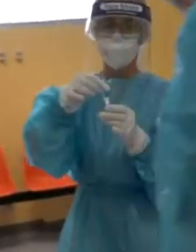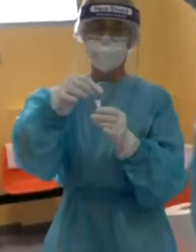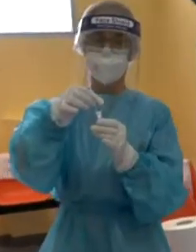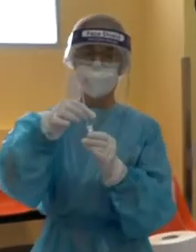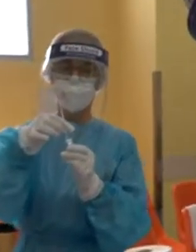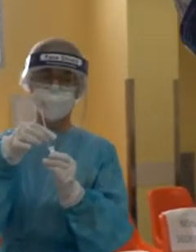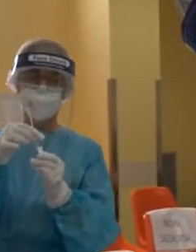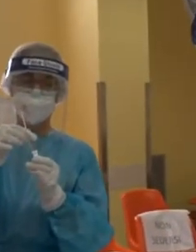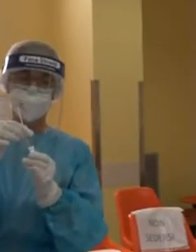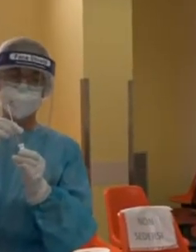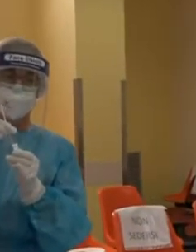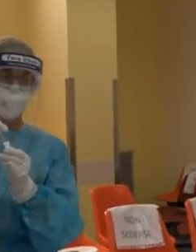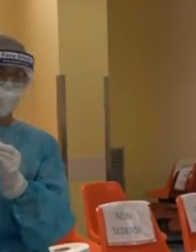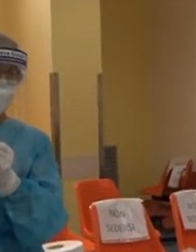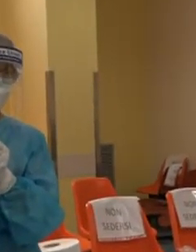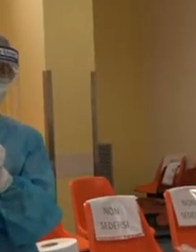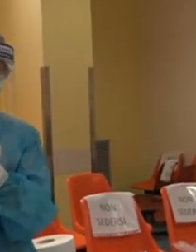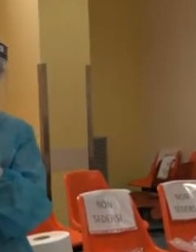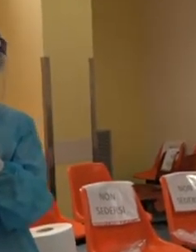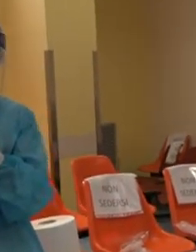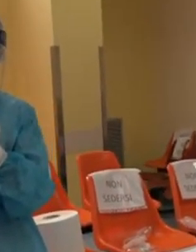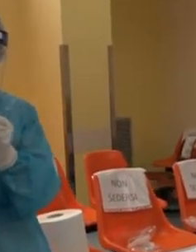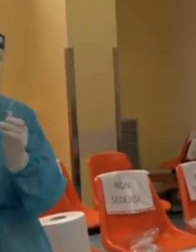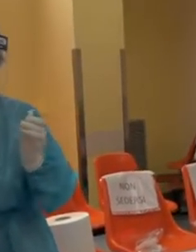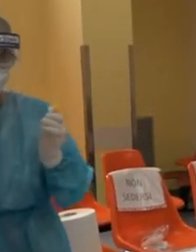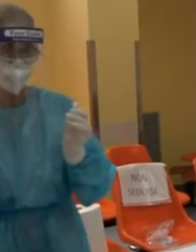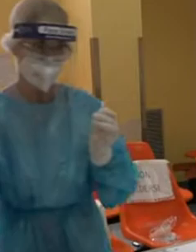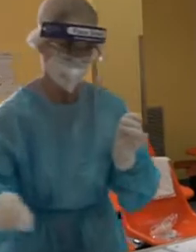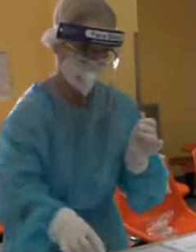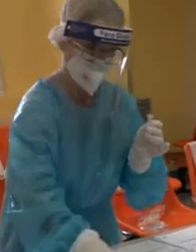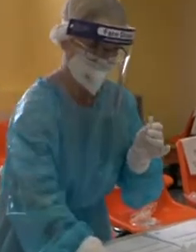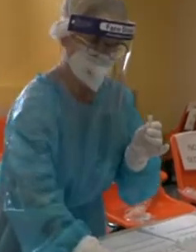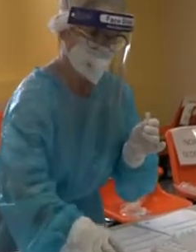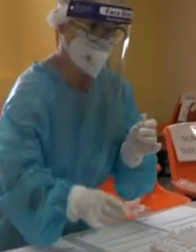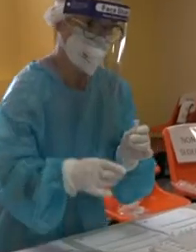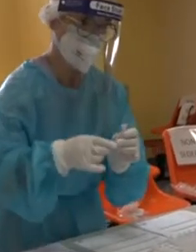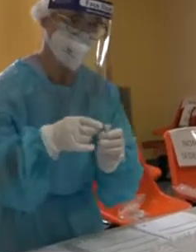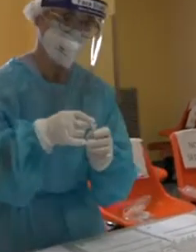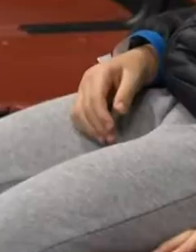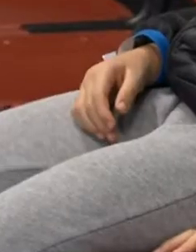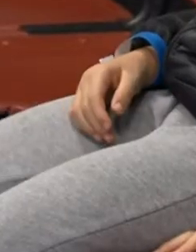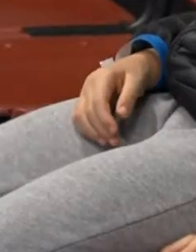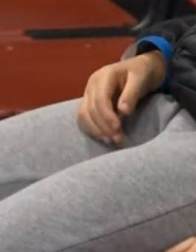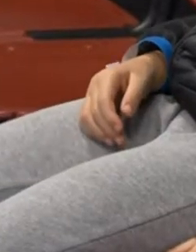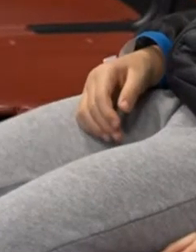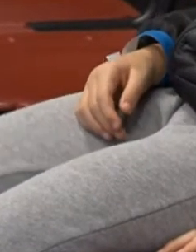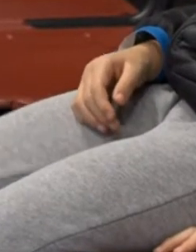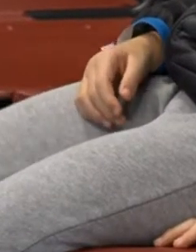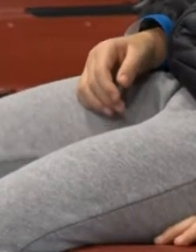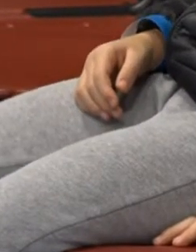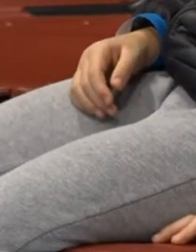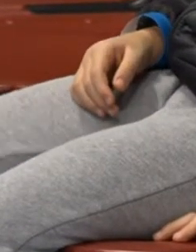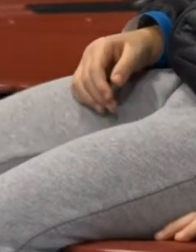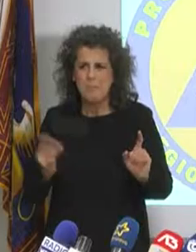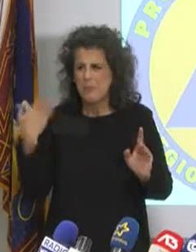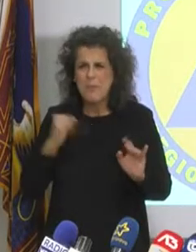parametri di ospedalizzazione in escalation in poco meno di un mese. Un'ondata, dice Zaia, che se fosse arrivata a febbraio avrebbe messo in ginocchio